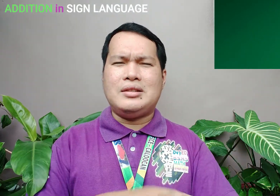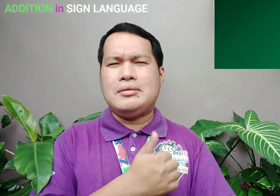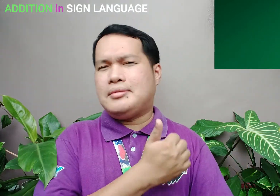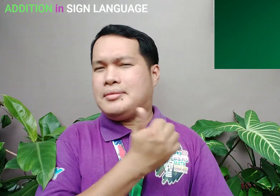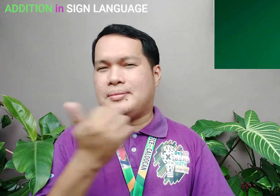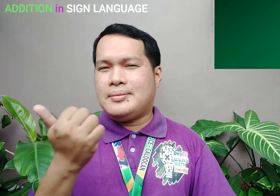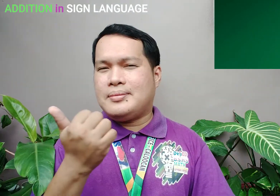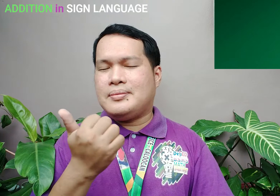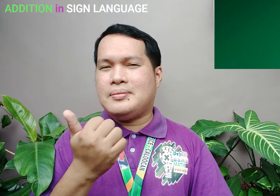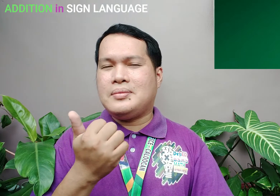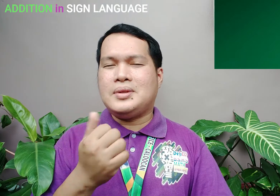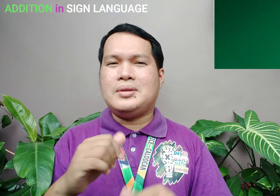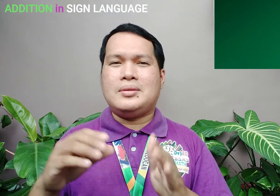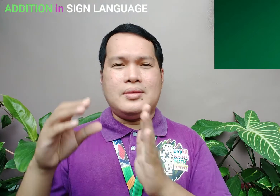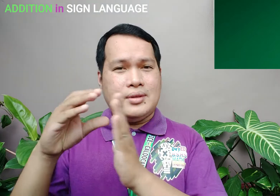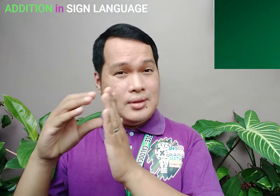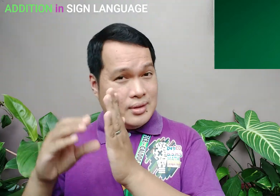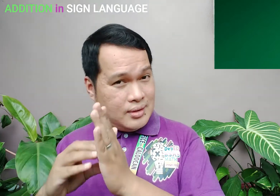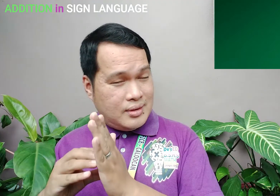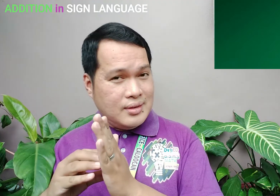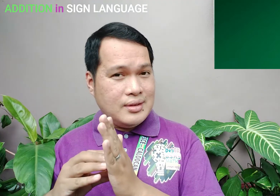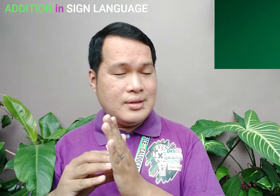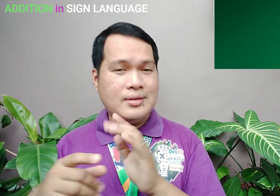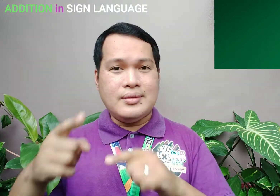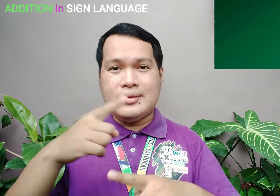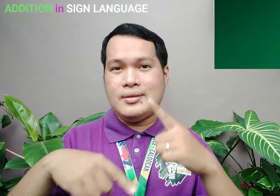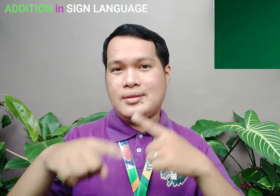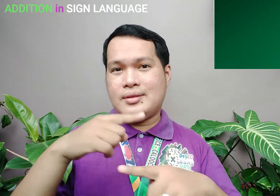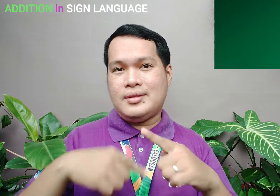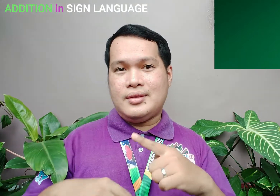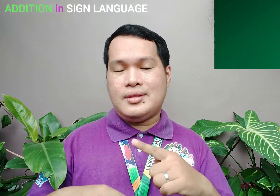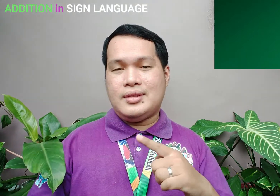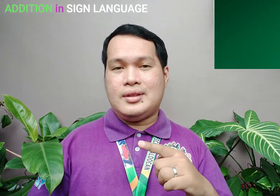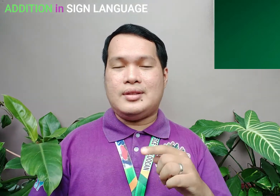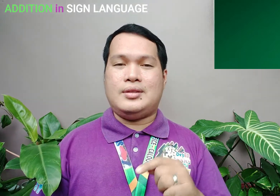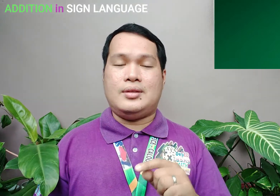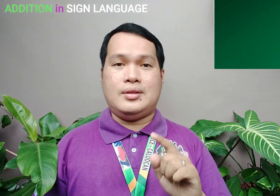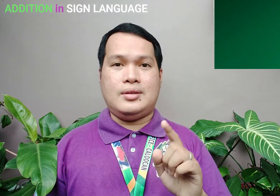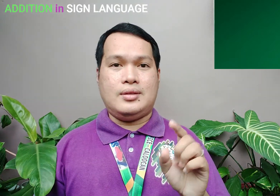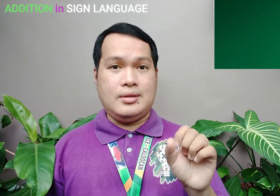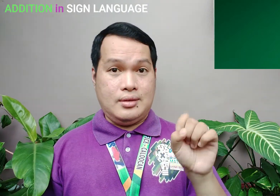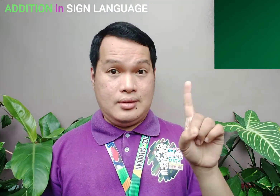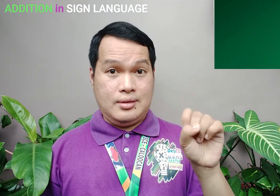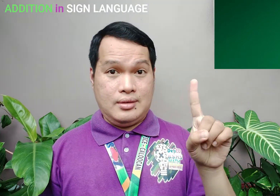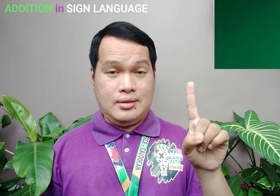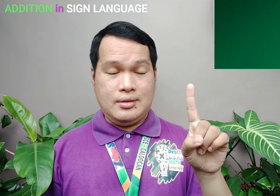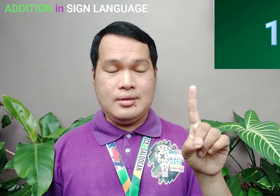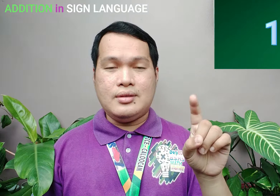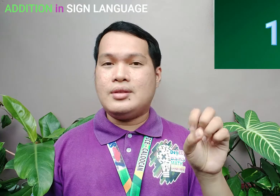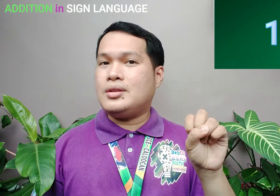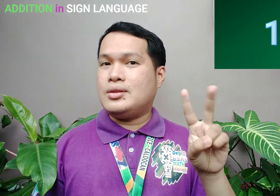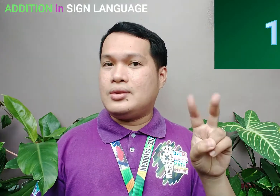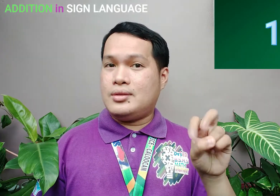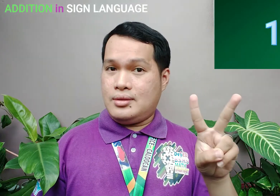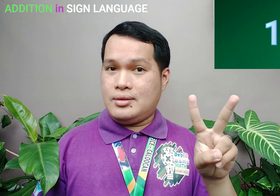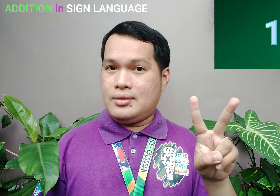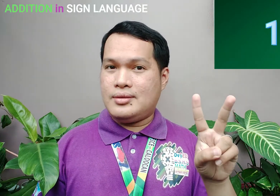Yung iba naman Sa mga syudad Isinasign nila ang bilang na 11 11 12